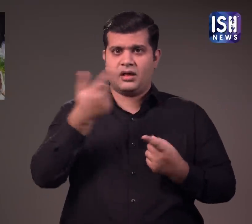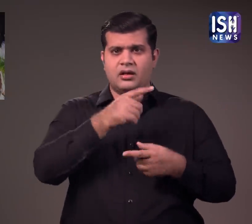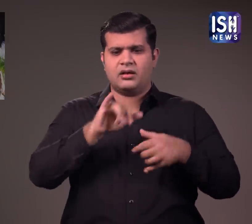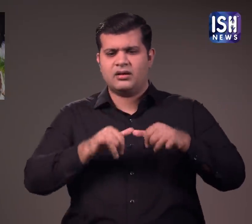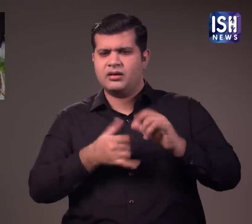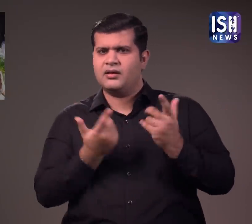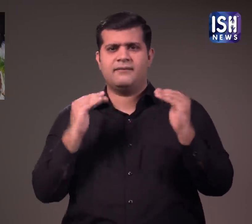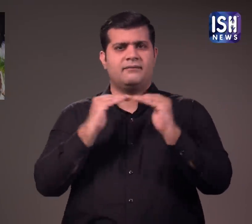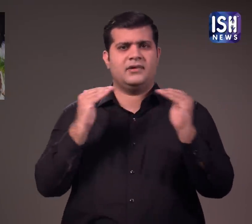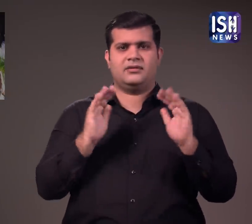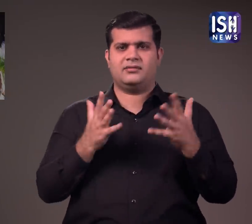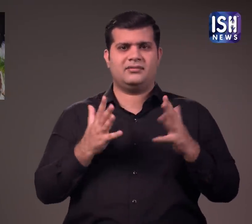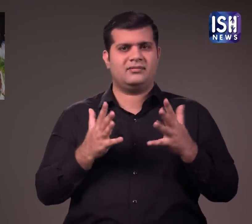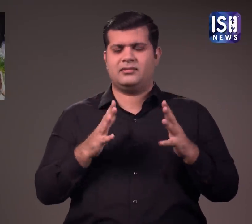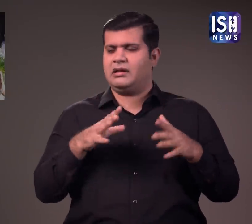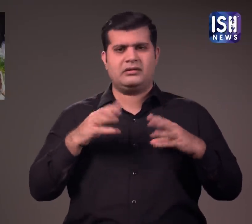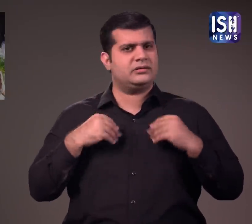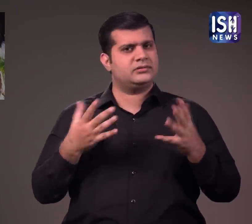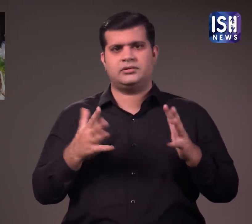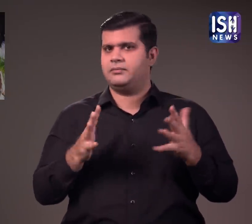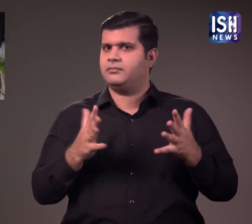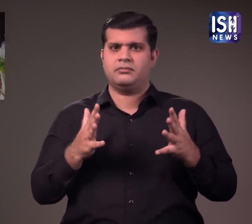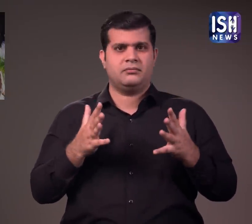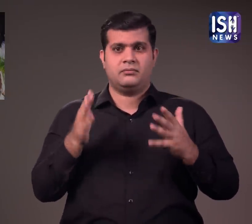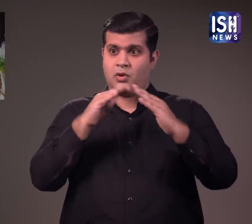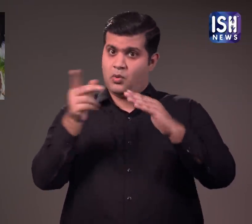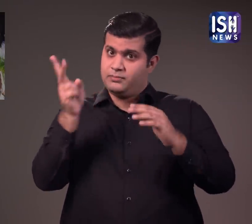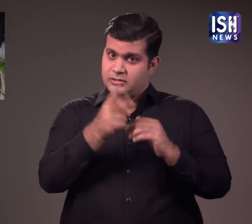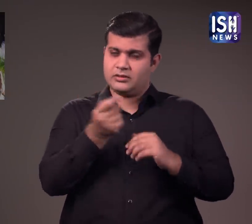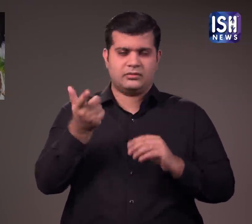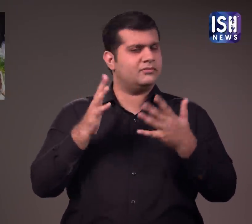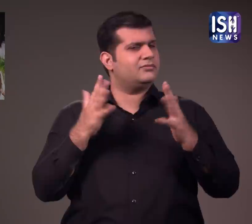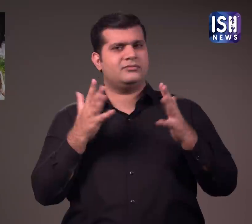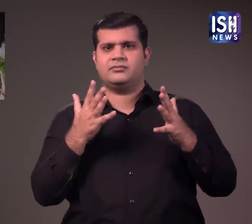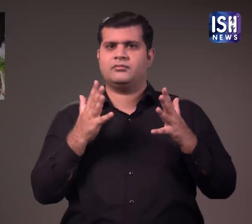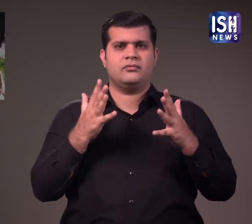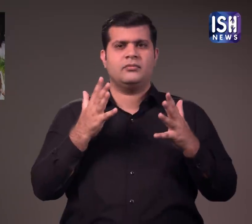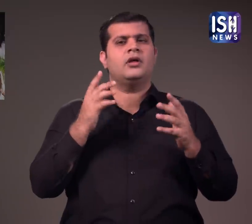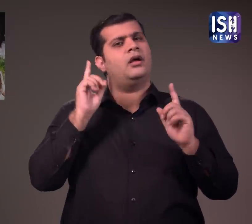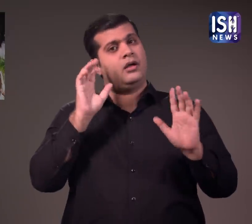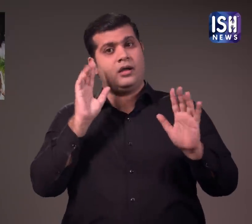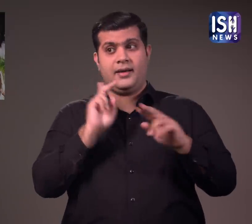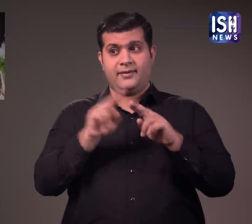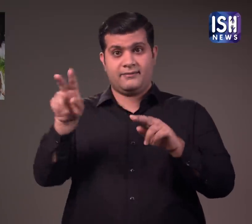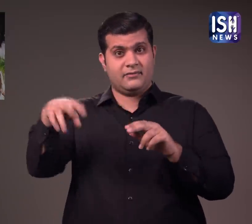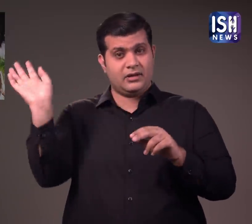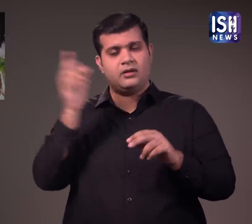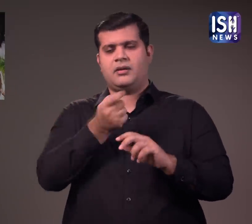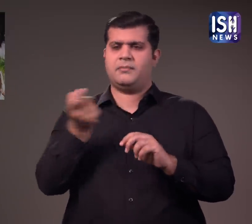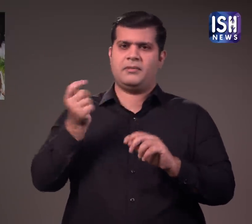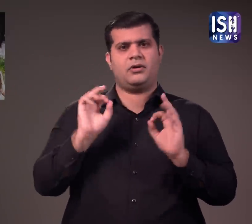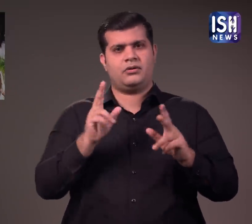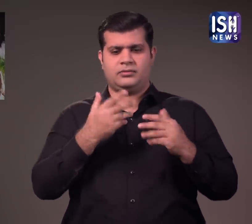इसलिए रिया को भरण पोशन का भुक्तान करते हुए उसे खुद को किराय के घर में रहने का आदेश देना अनुचित होगा